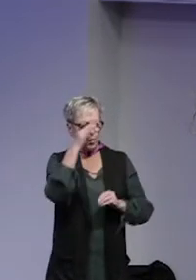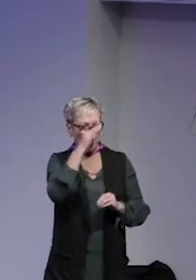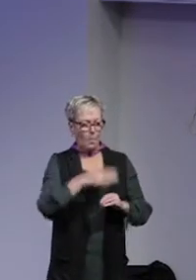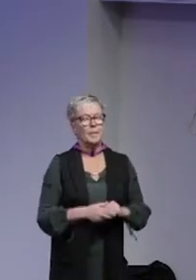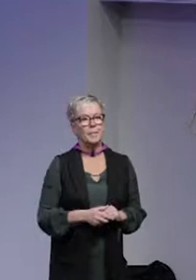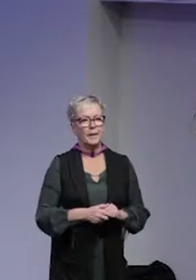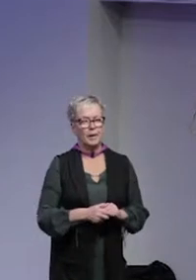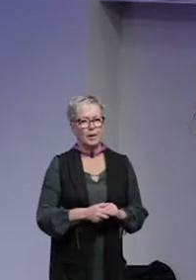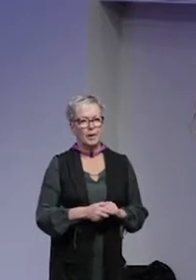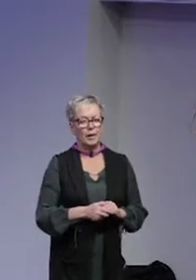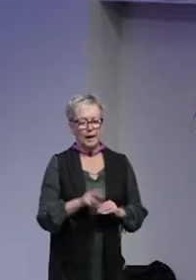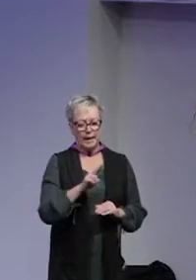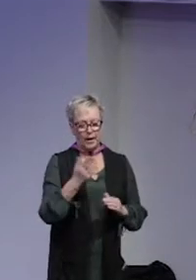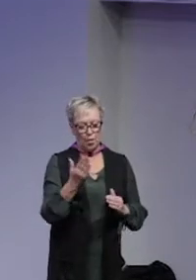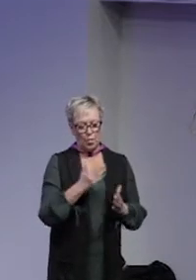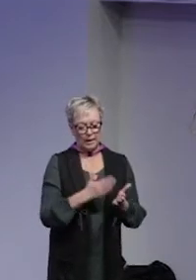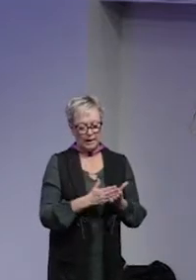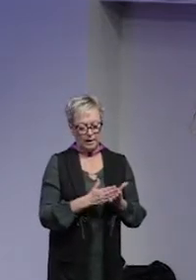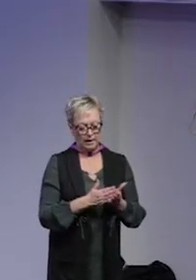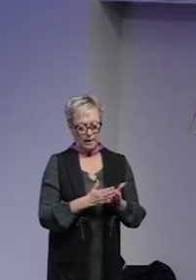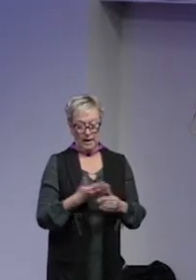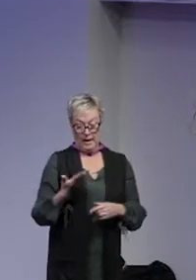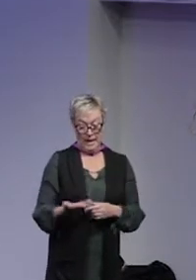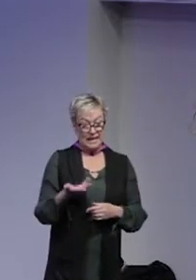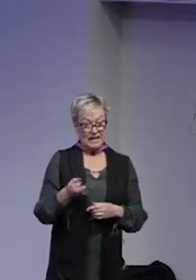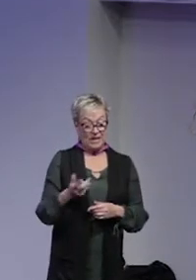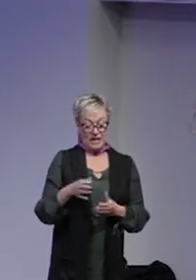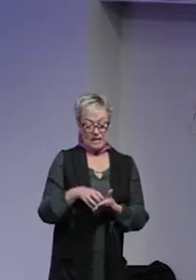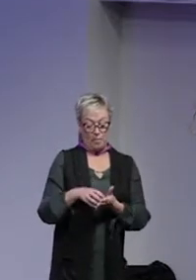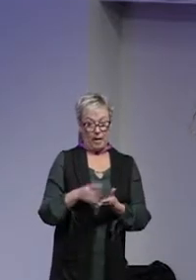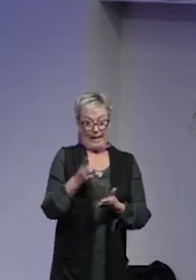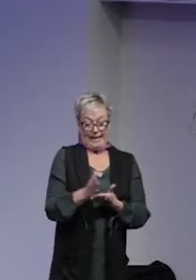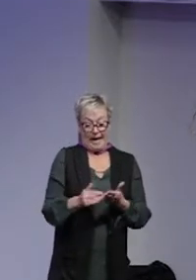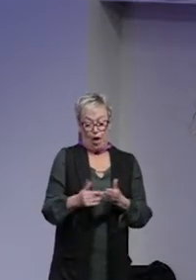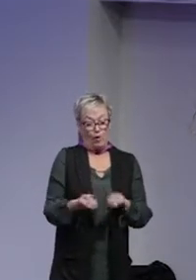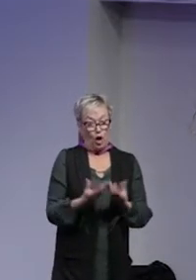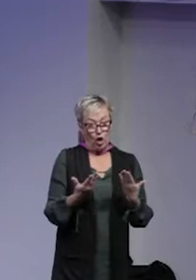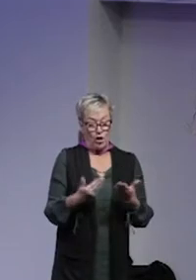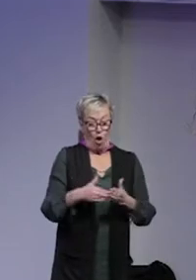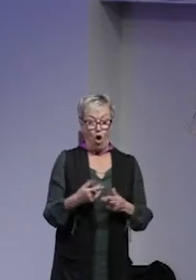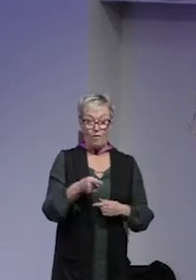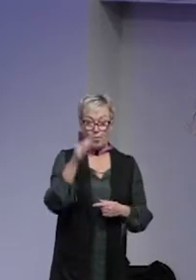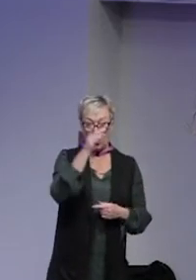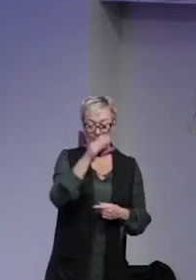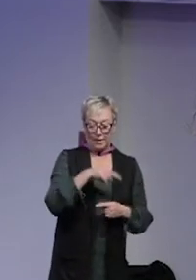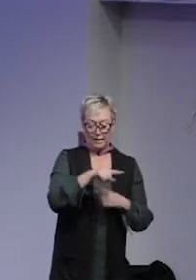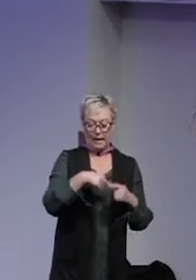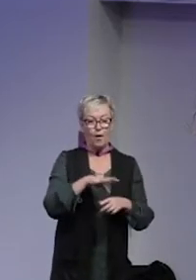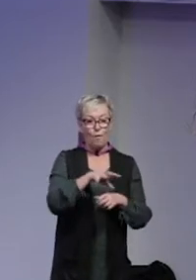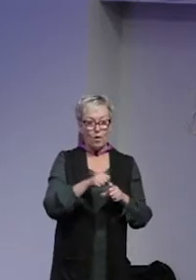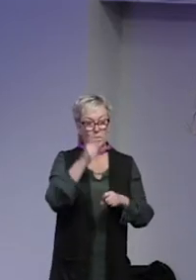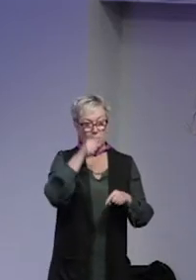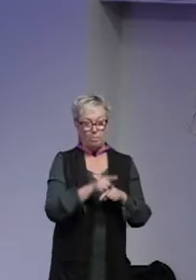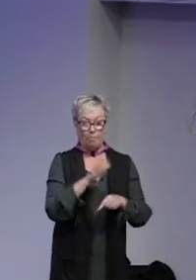och problematiken när det kommer till är civilsamhället en del av den här lösningen av problematiken kring våldsbejakande